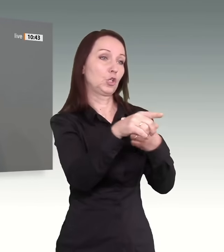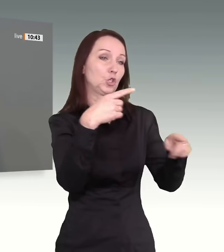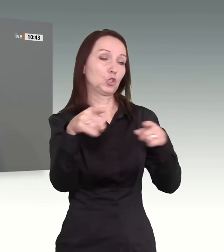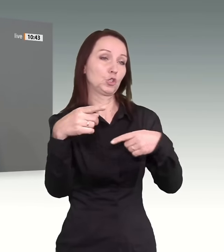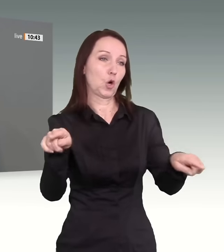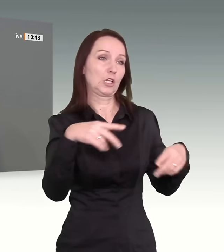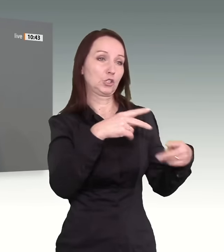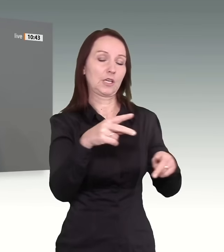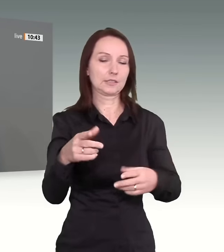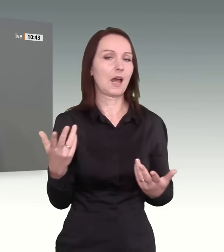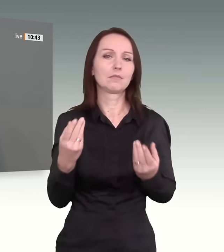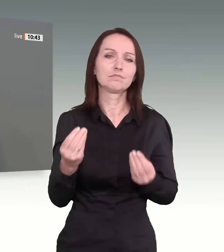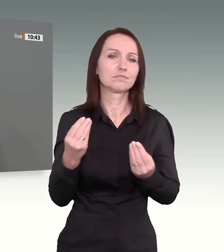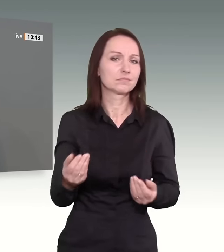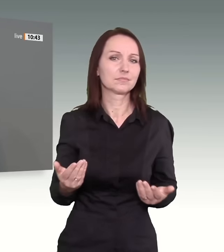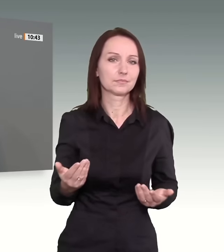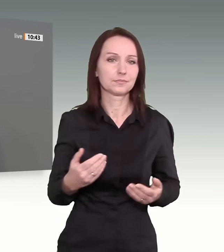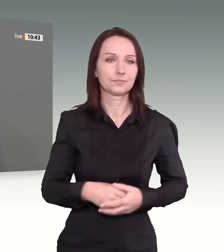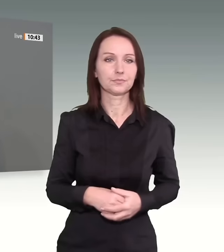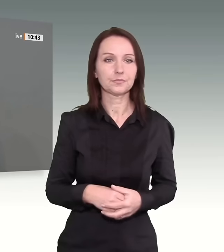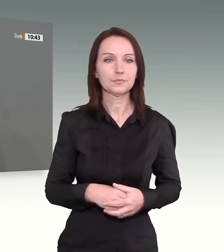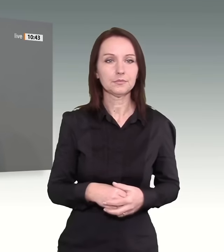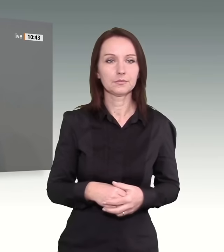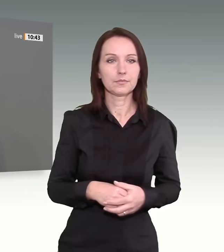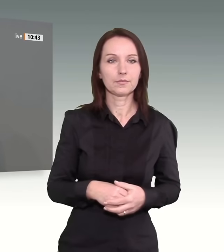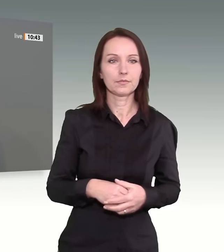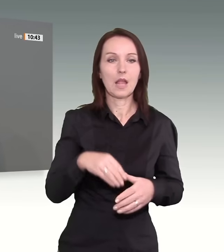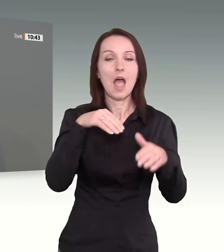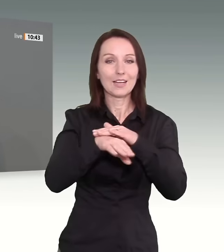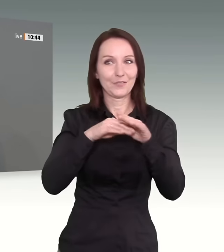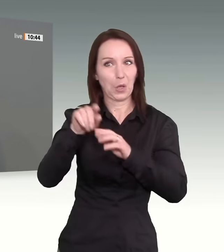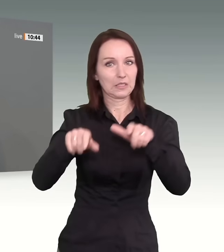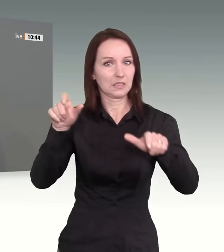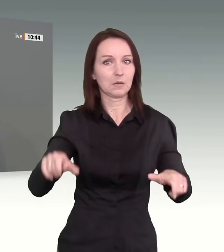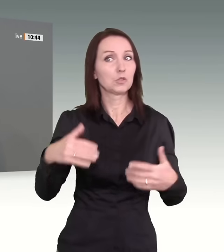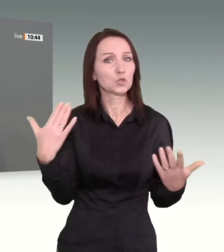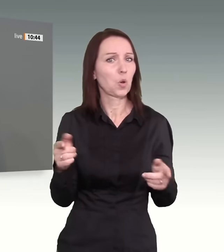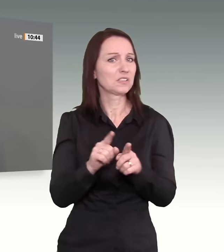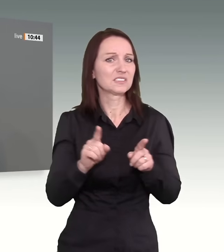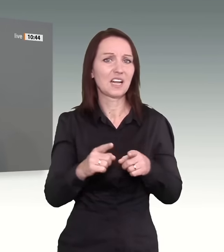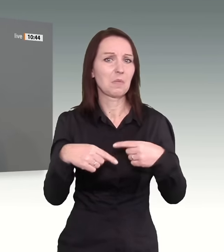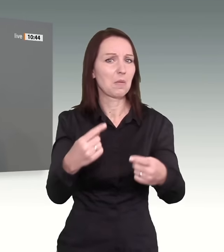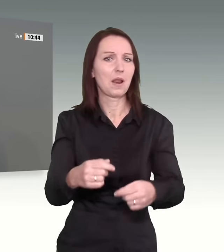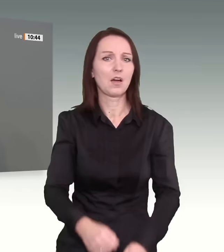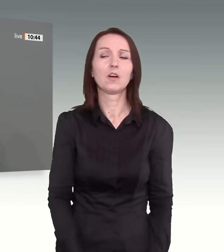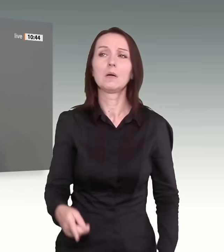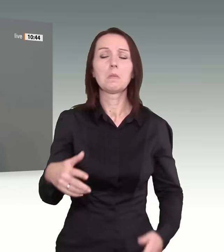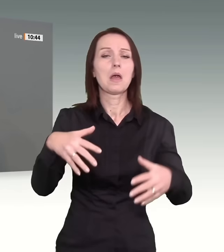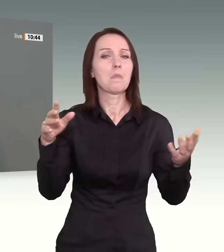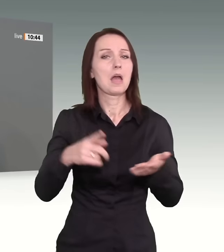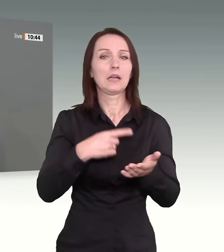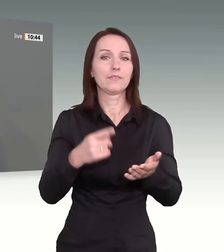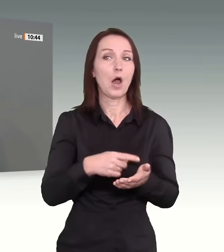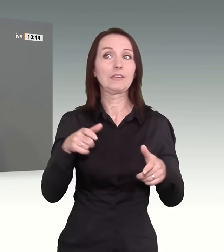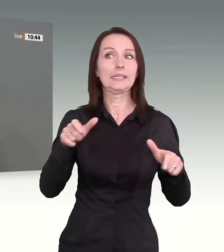an ihrem Schicksal. Bei Geflüchteten passiert genau das Gleiche. Es gibt immer weitere Forderungen nach